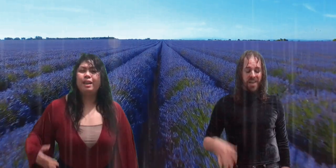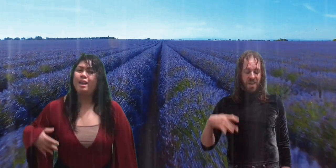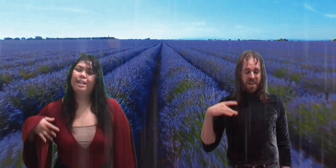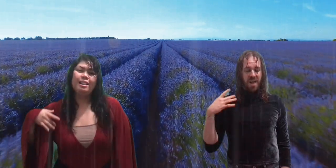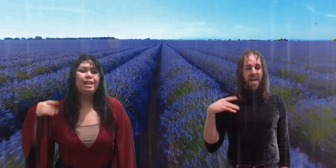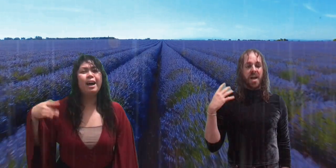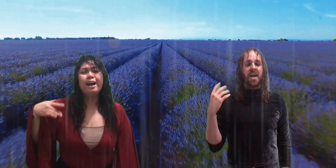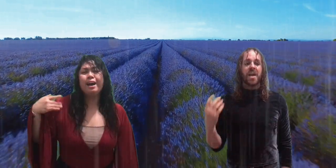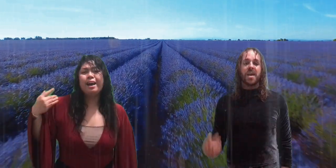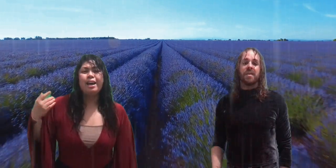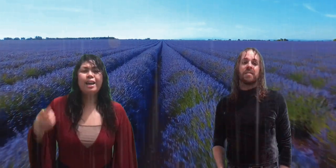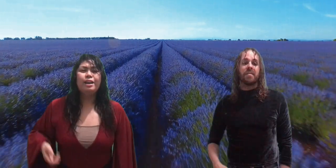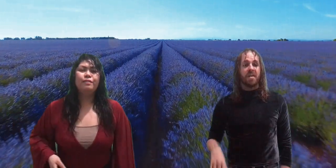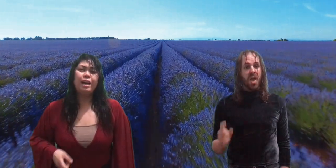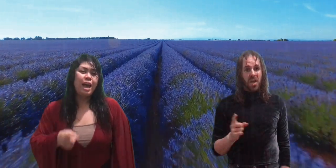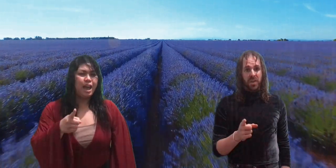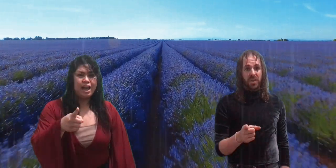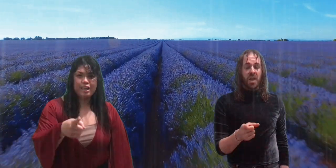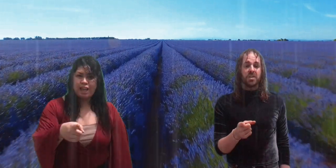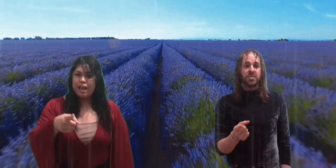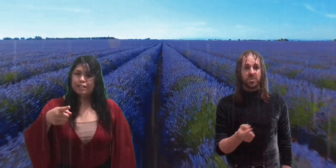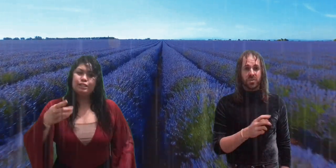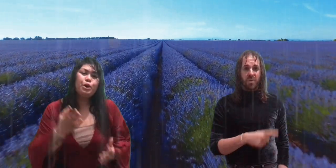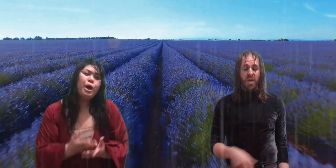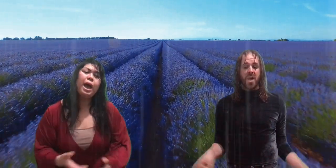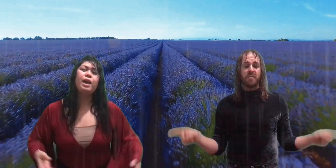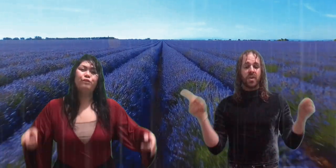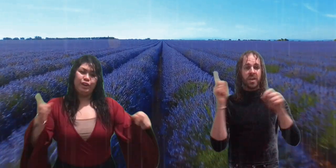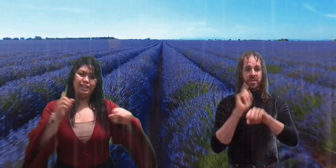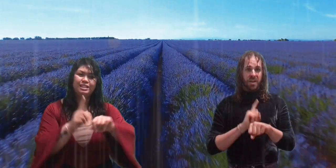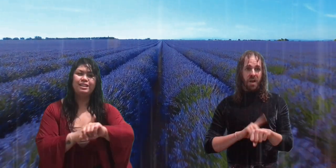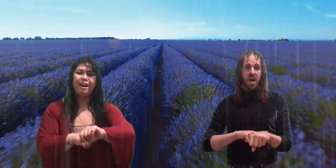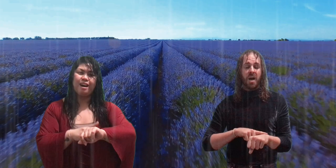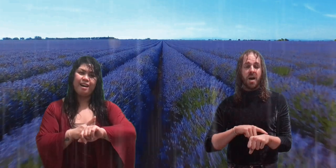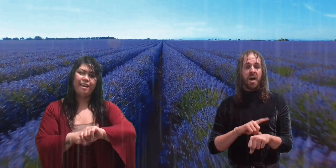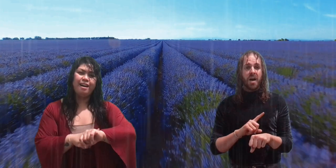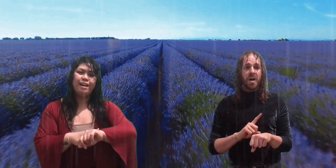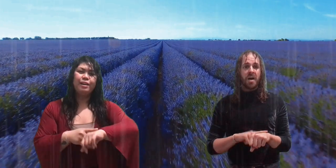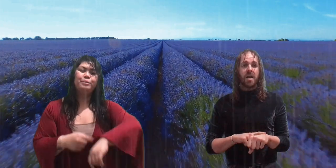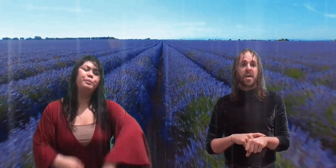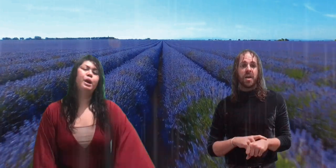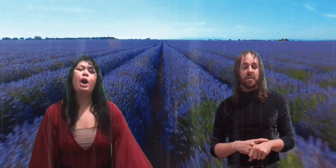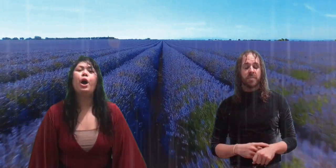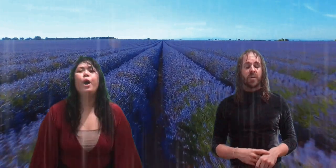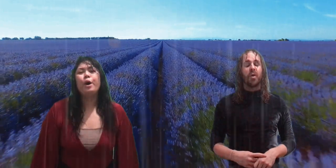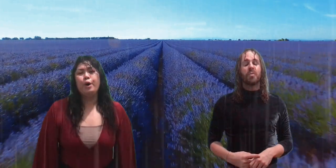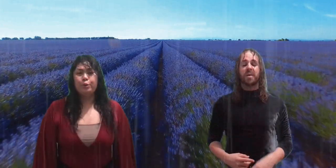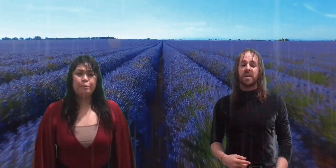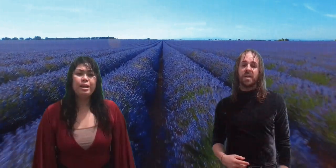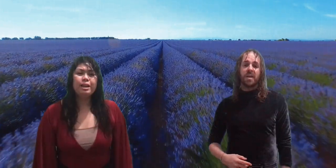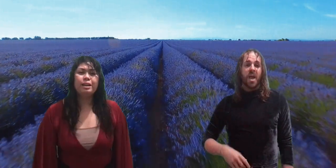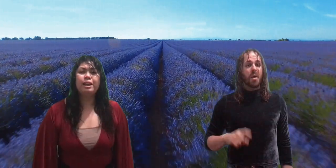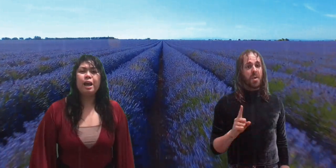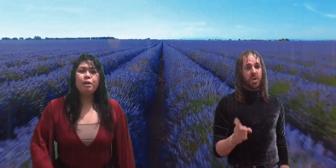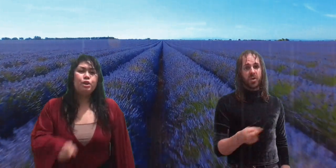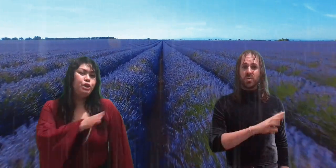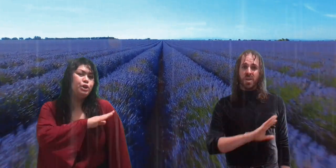Life gets you every time Open up, you